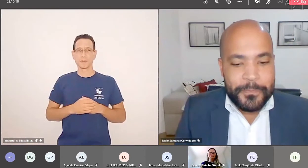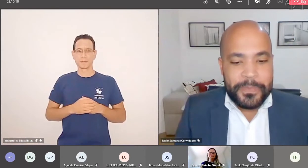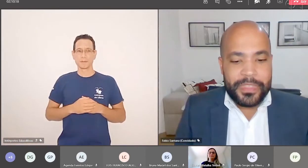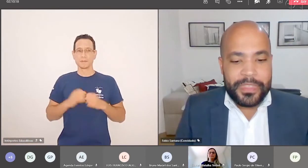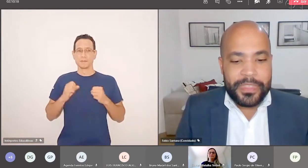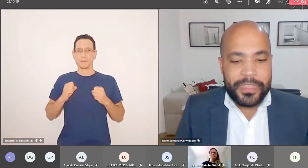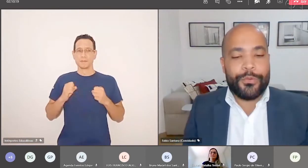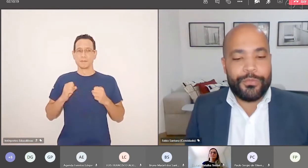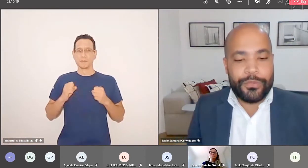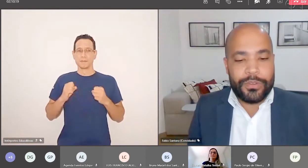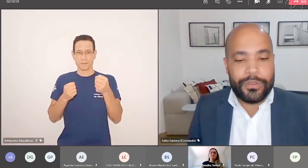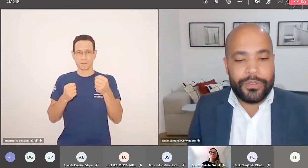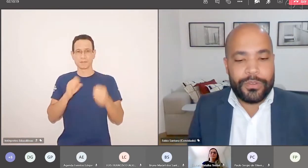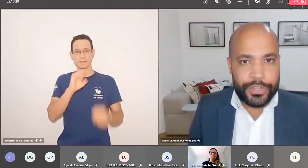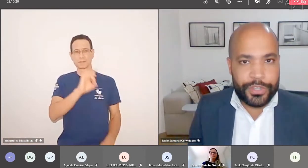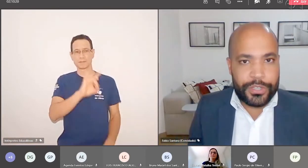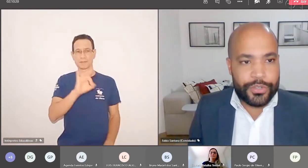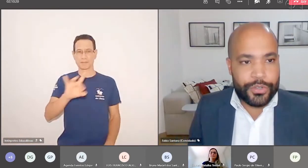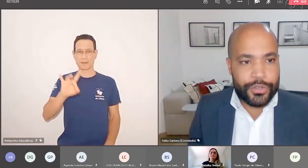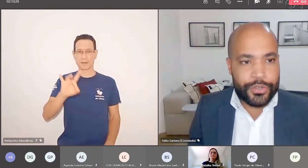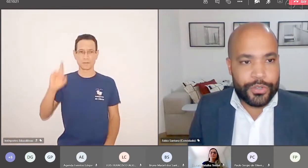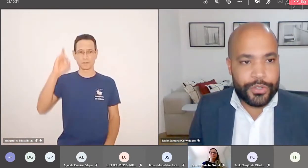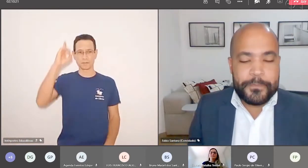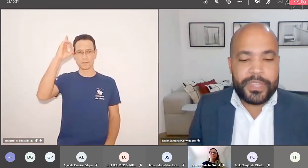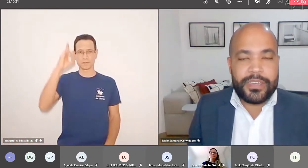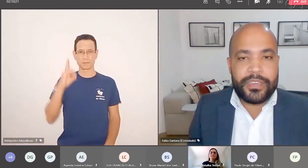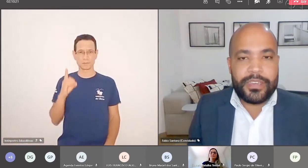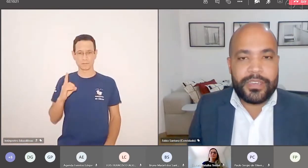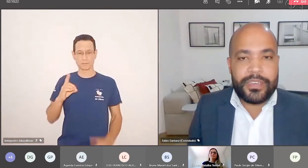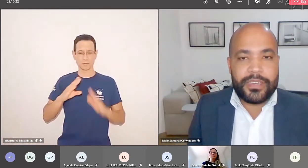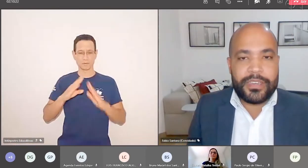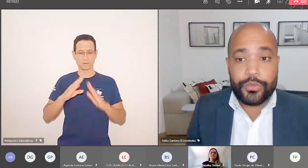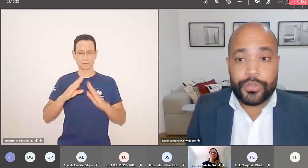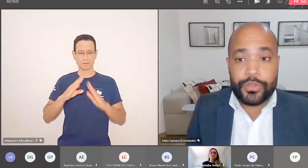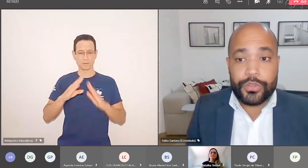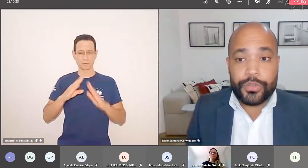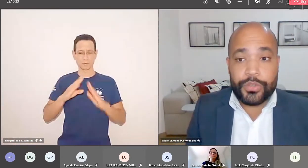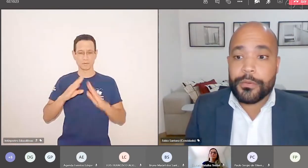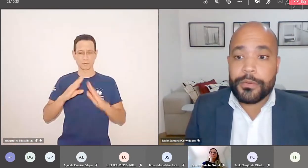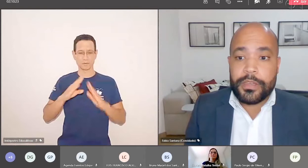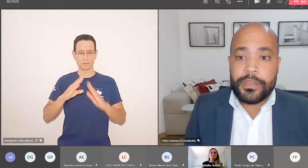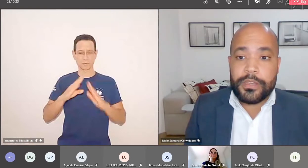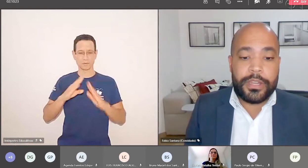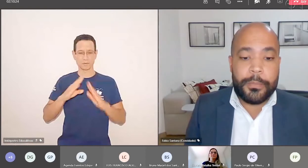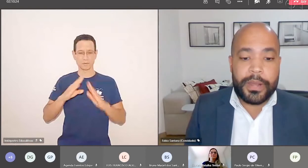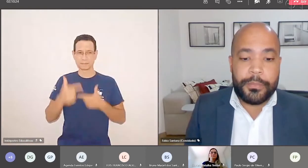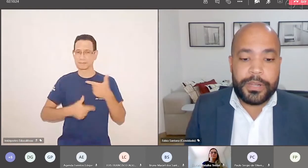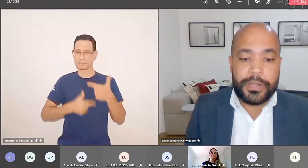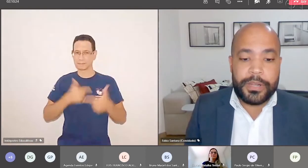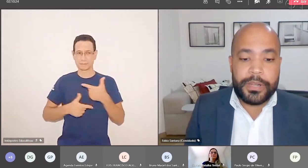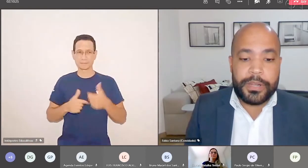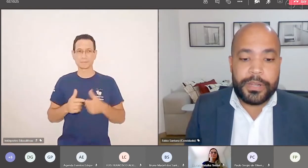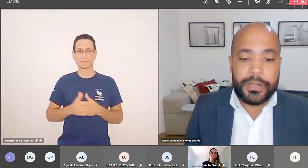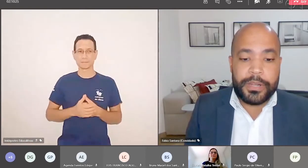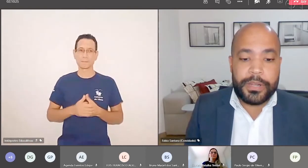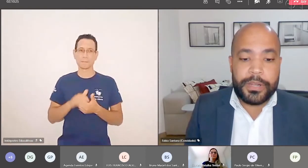trabalho que cada um dos diretores das escolas, das instituições tiveram e eu queria parabenizar a todos